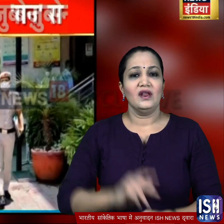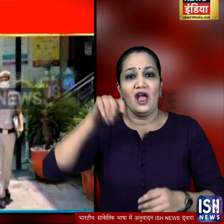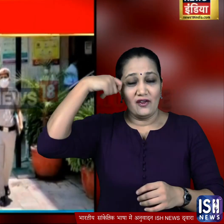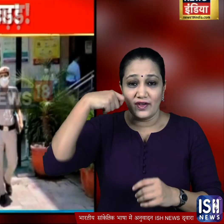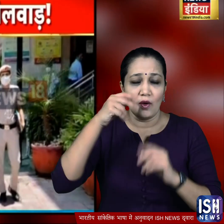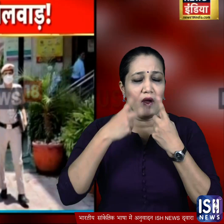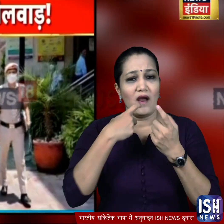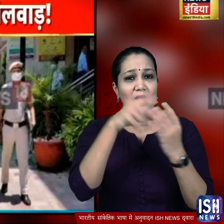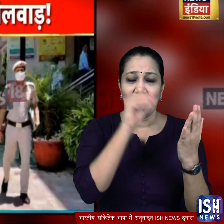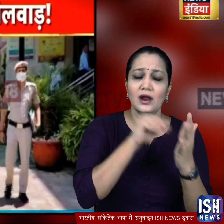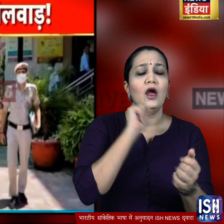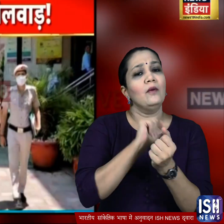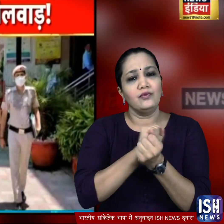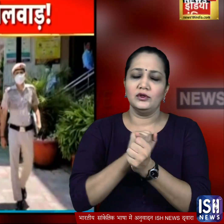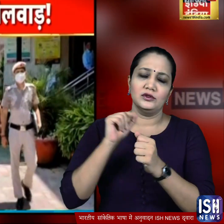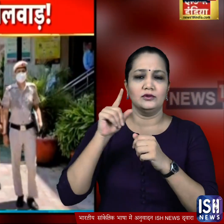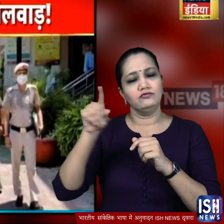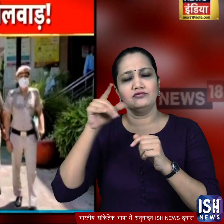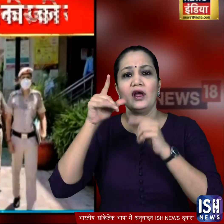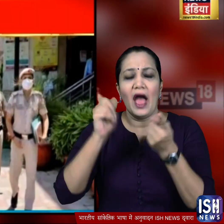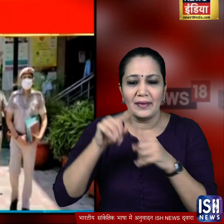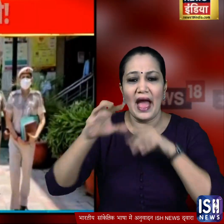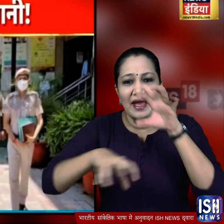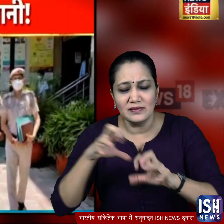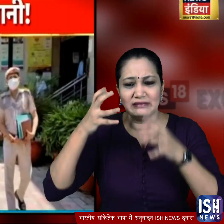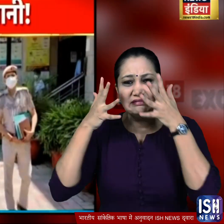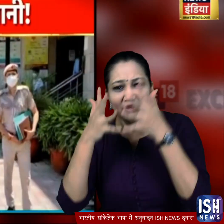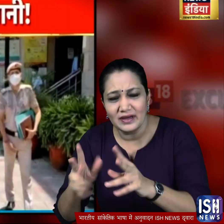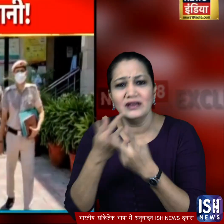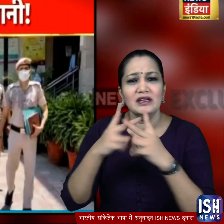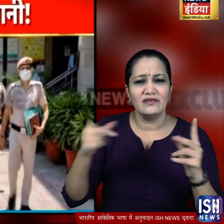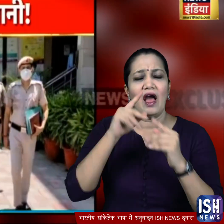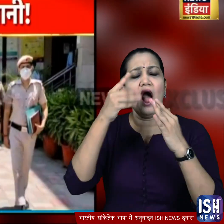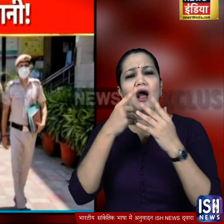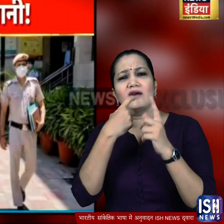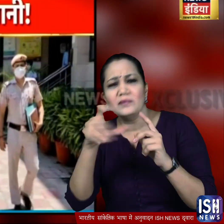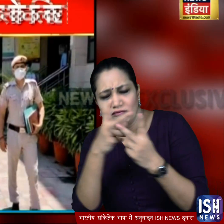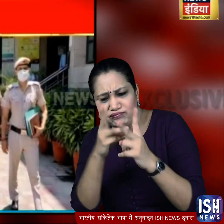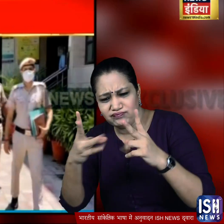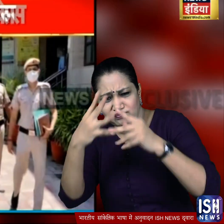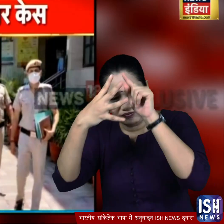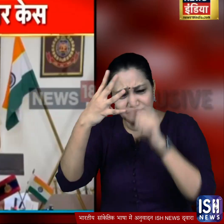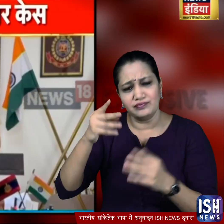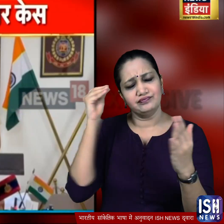शिकायत मिलने के बाद पुलिस ने गौरव शर्मा को जानवरों पर अत्याचार करने समेत कई दहराओं के तहत गिरफतार कर लिया जो